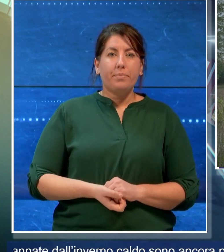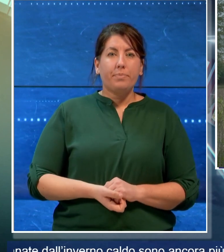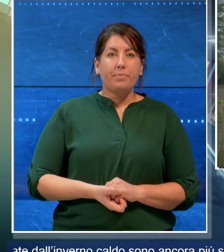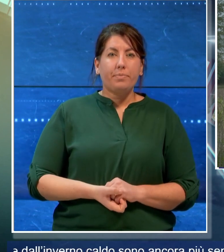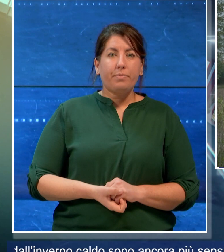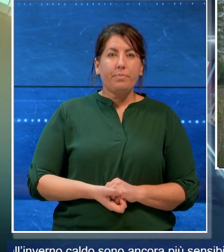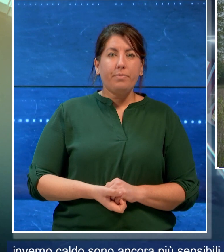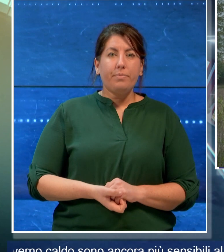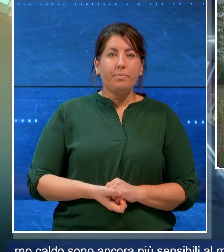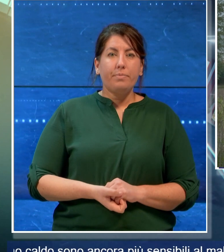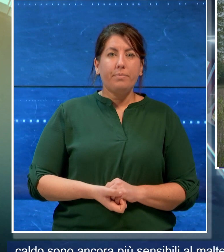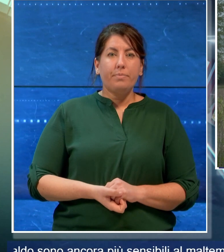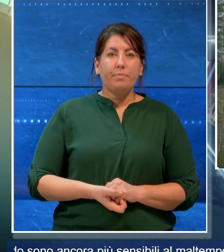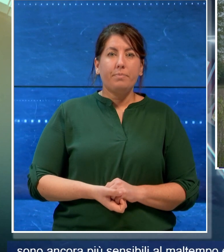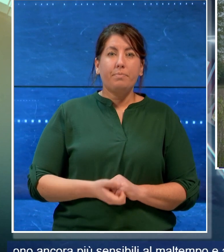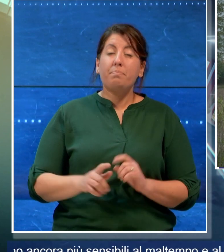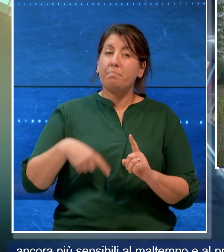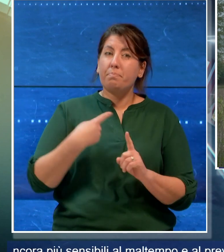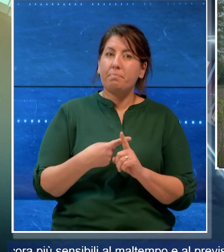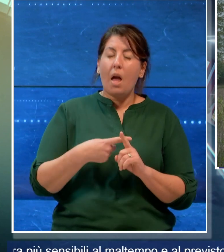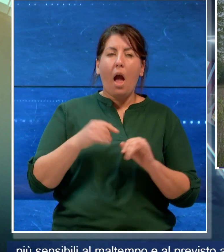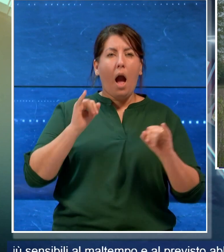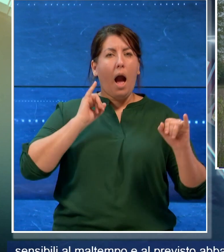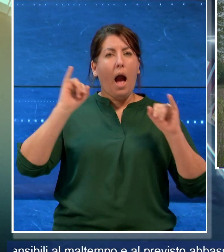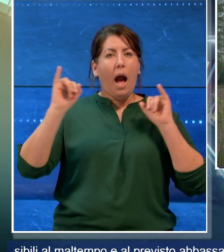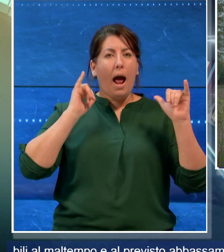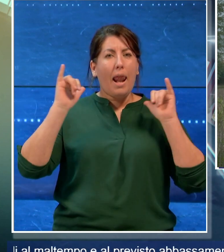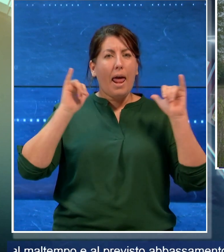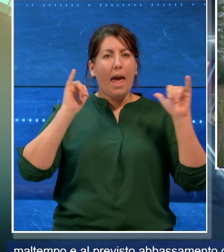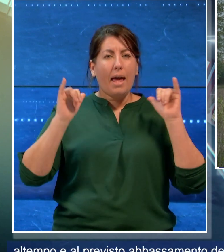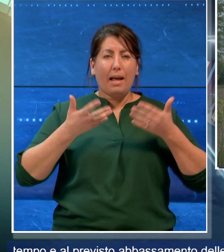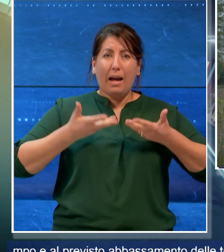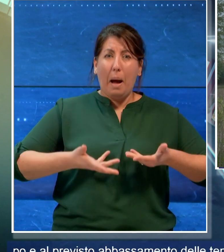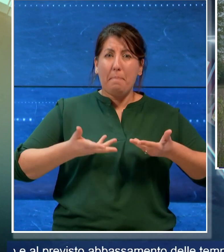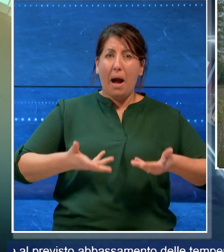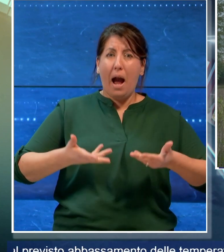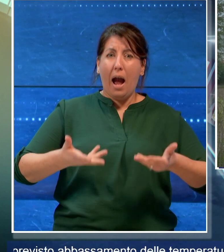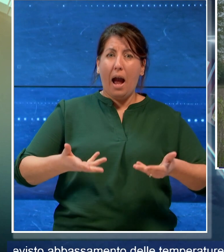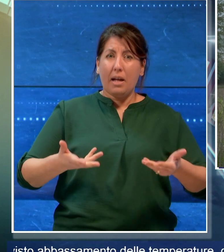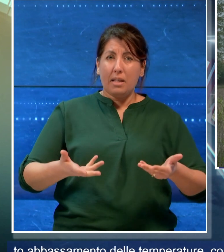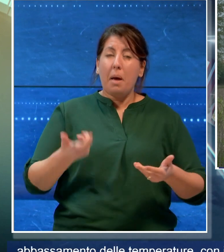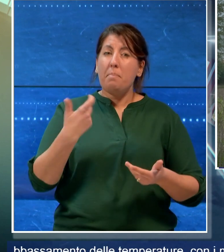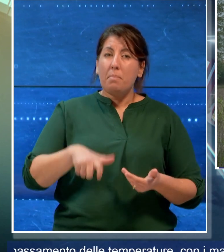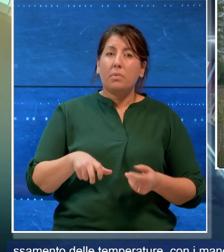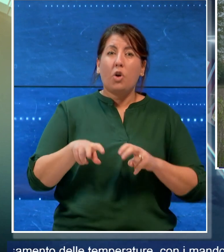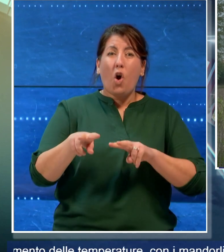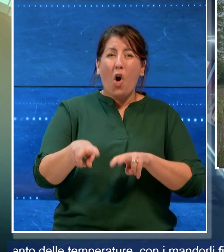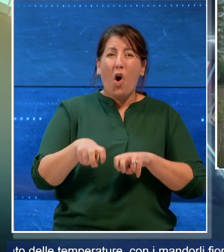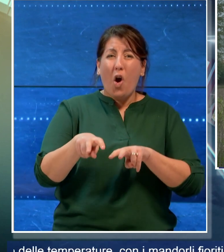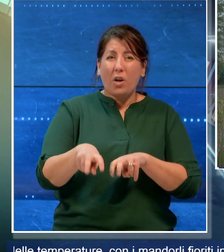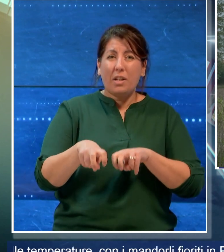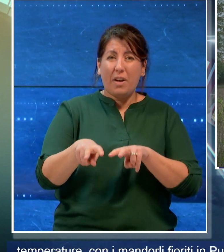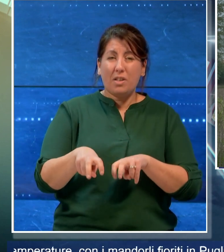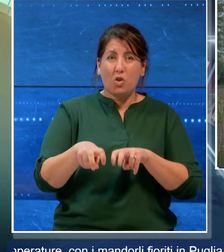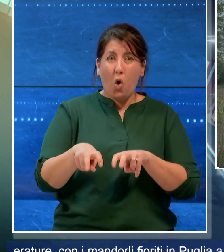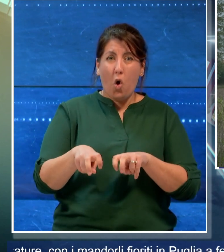intanto sale l'allerta nelle campagne dove le coltivazioni ingannate dall'inverno caldo